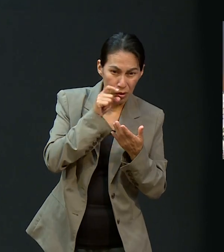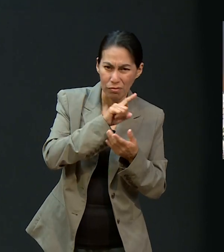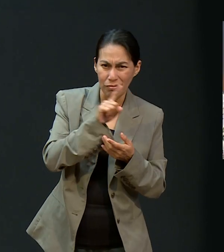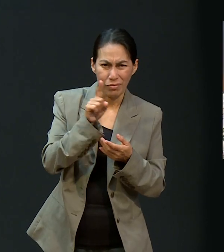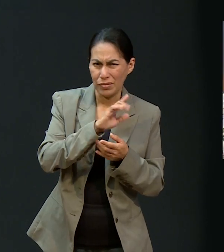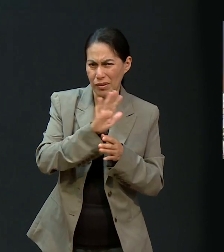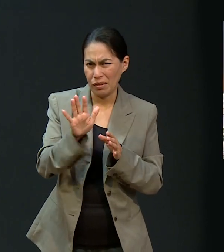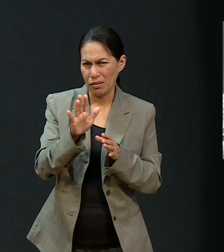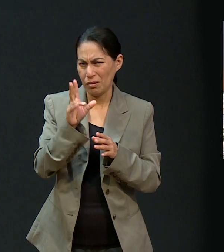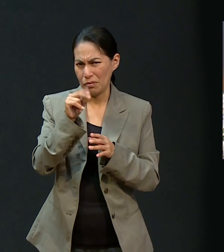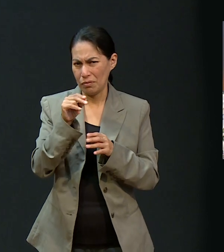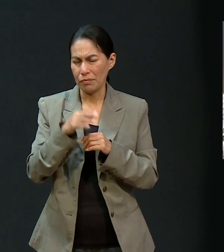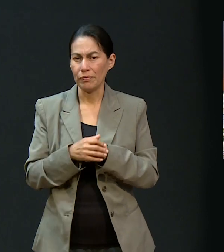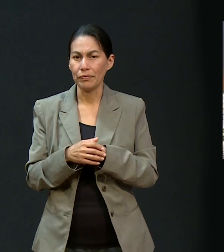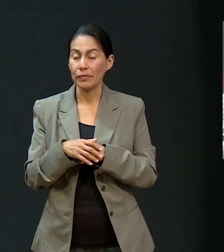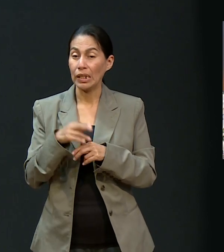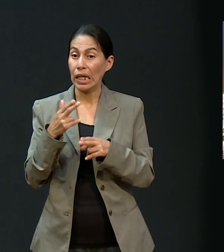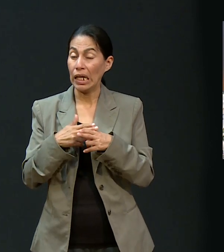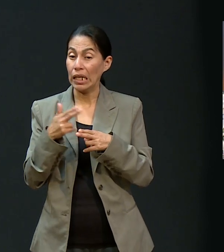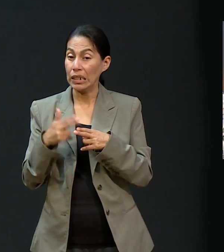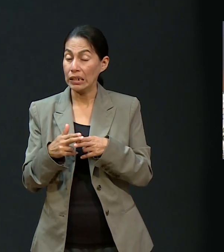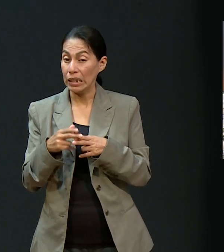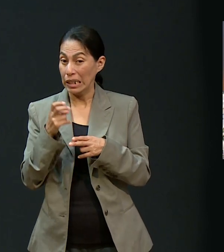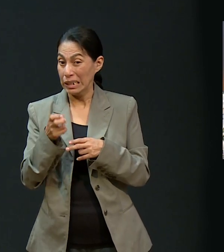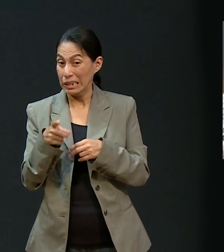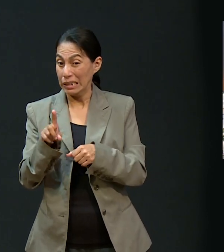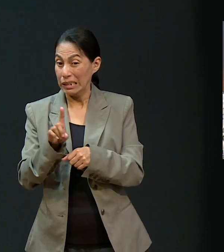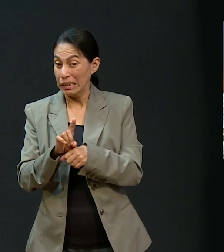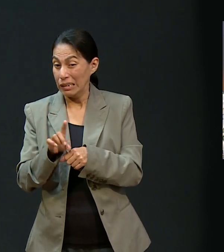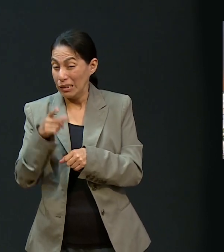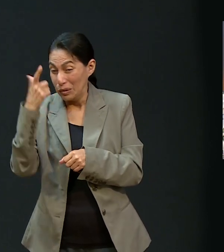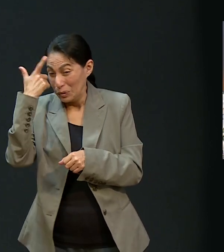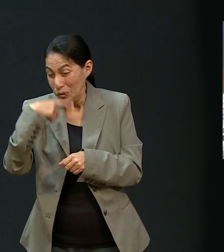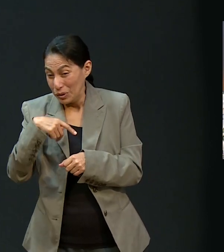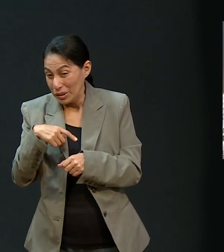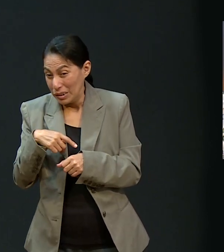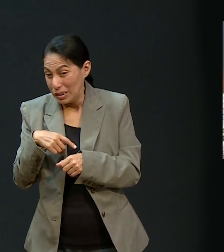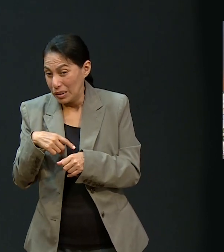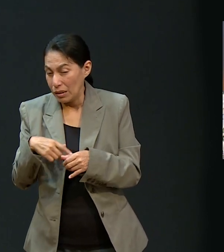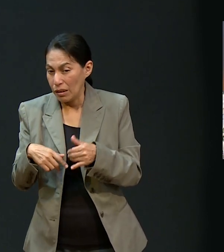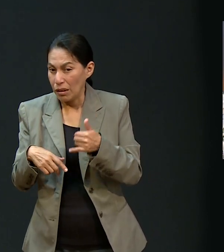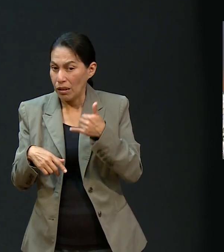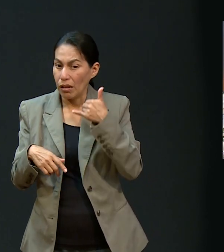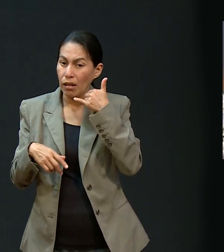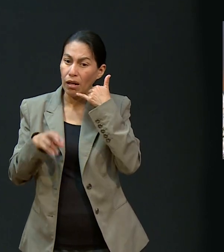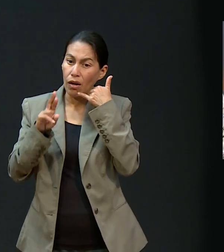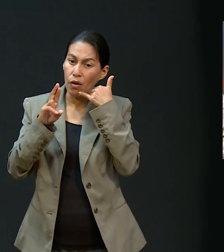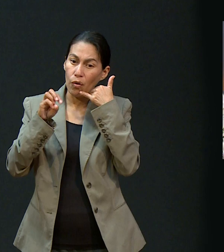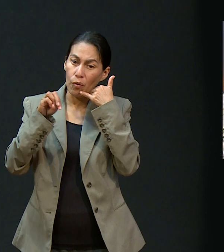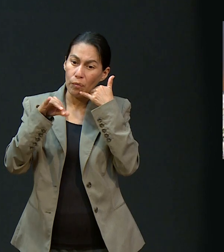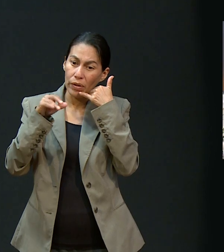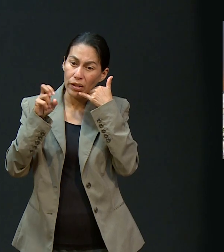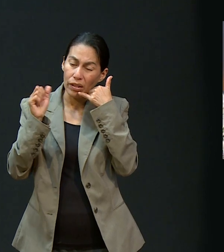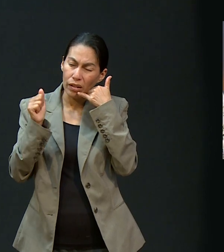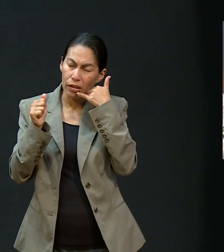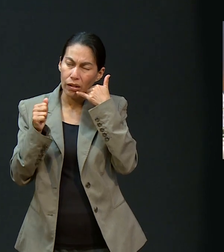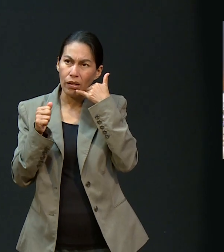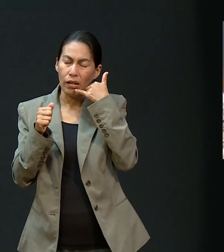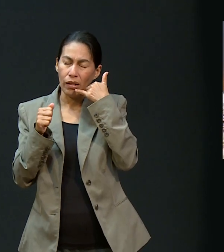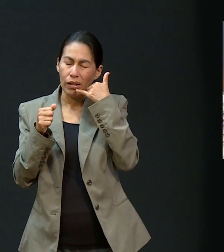ya, por mi cabeza no pasaba eso. Hasta la llamada de ella, esa noche yo me quedé pensando y dije, será